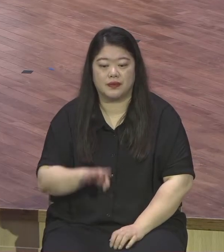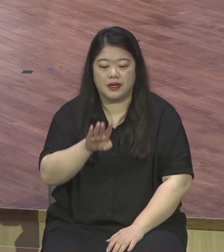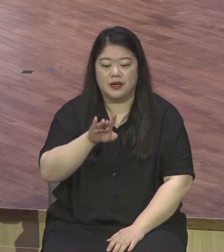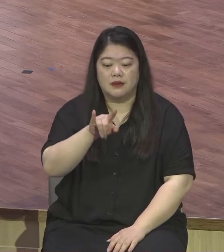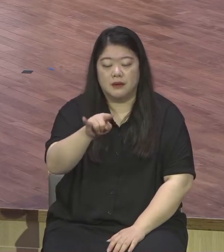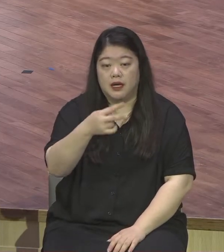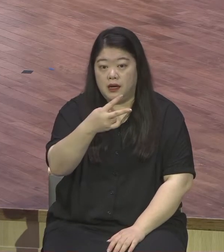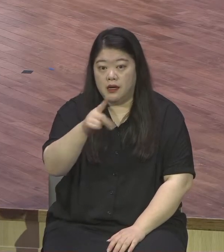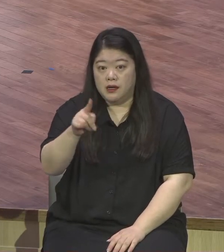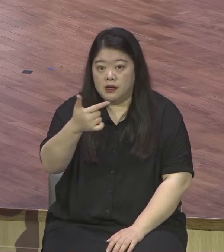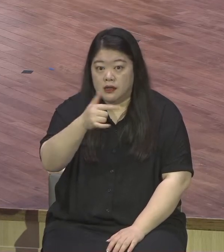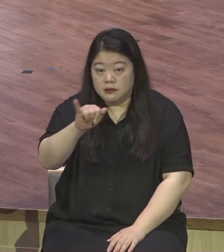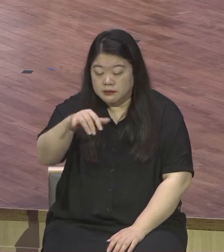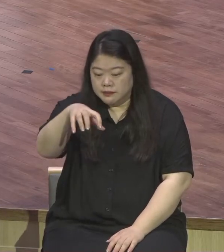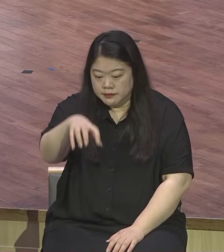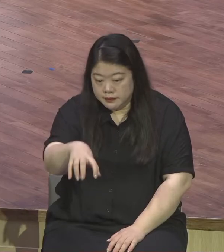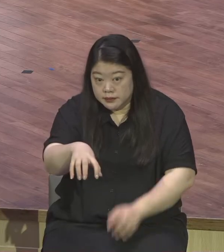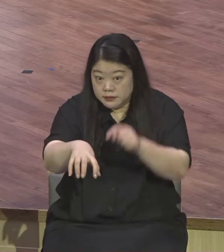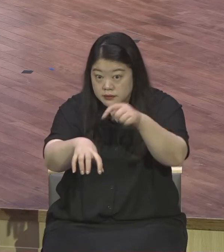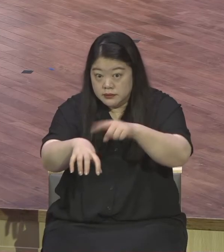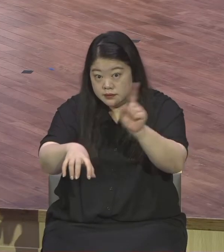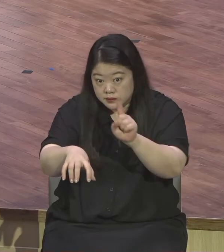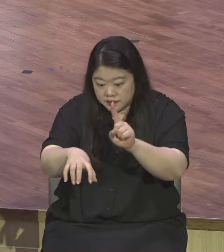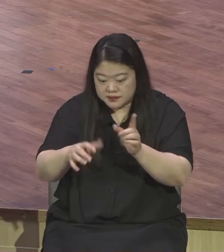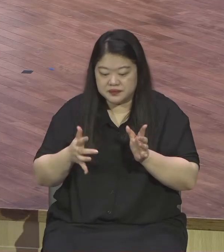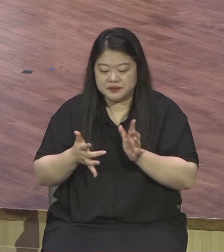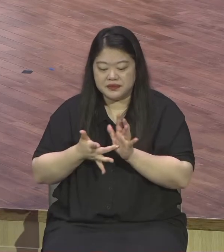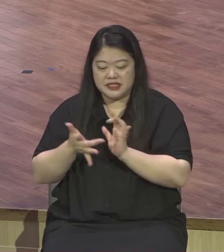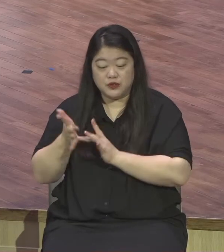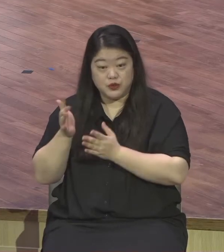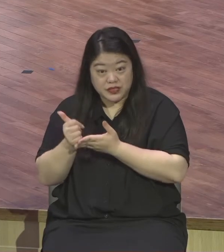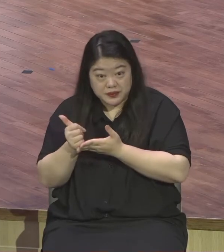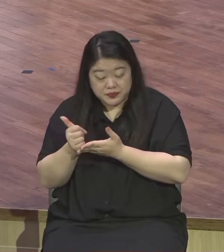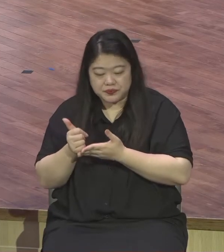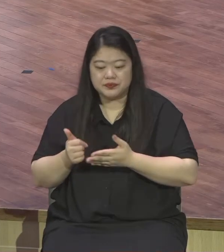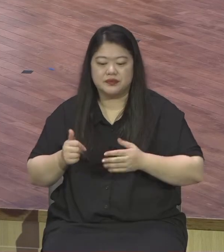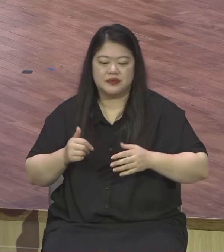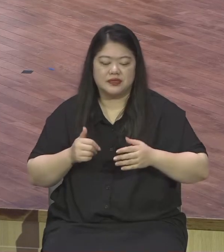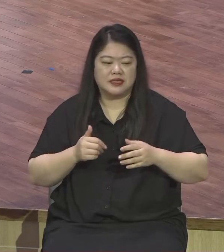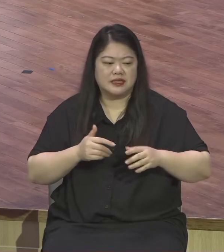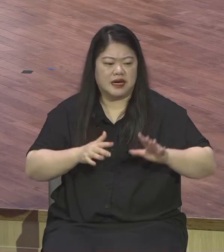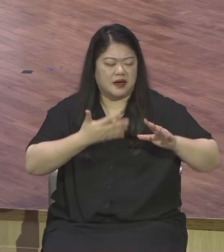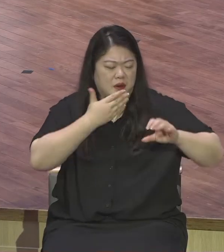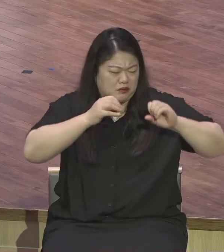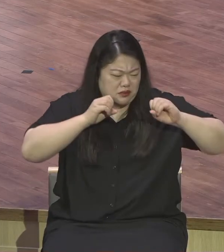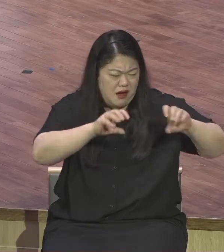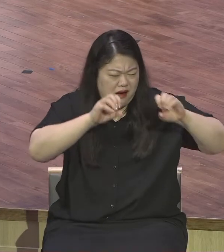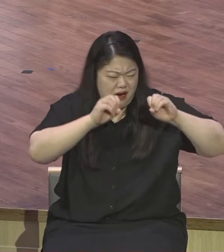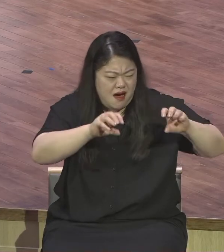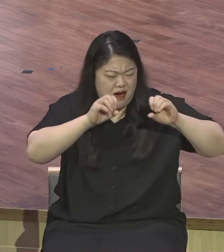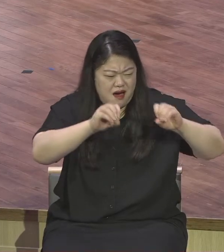사역을 하시다가 잠시 쉬실 때 주로 다녔던 곳이 배단이에요. 여기는